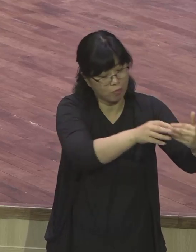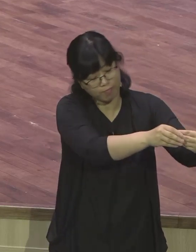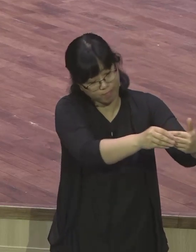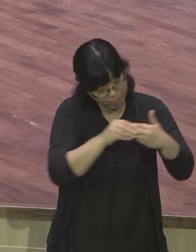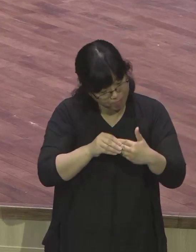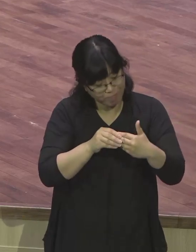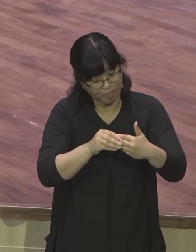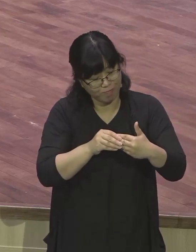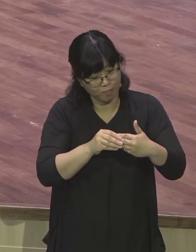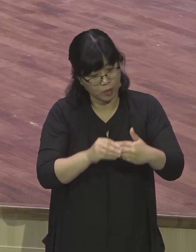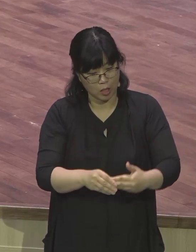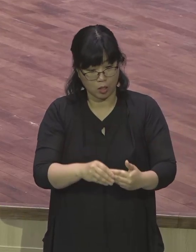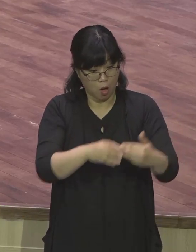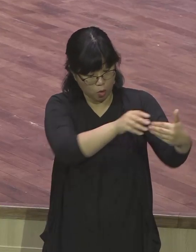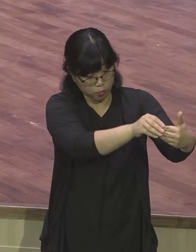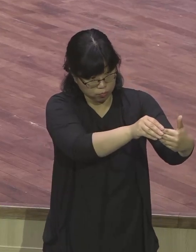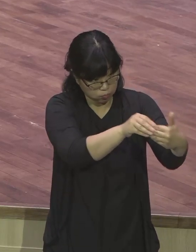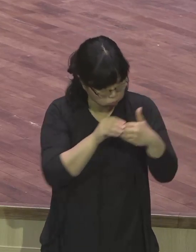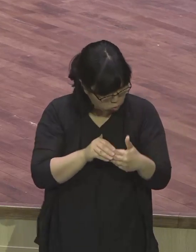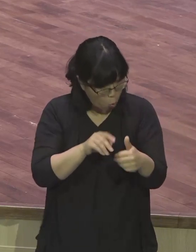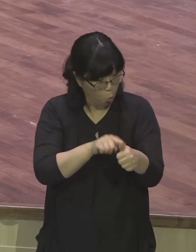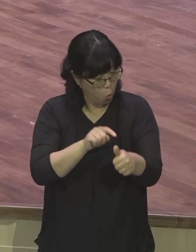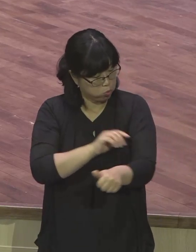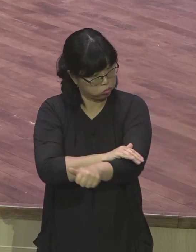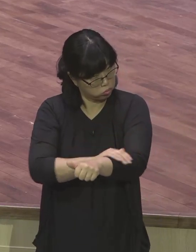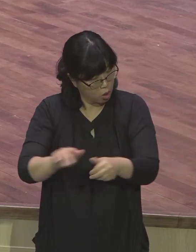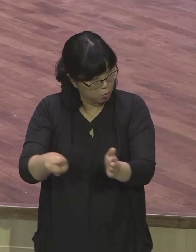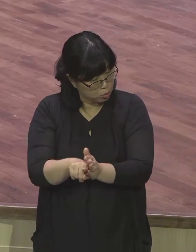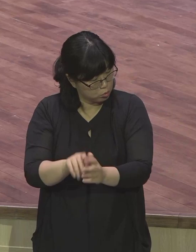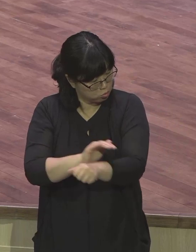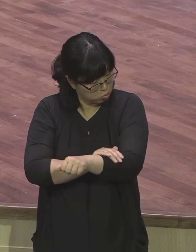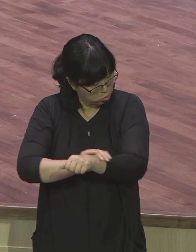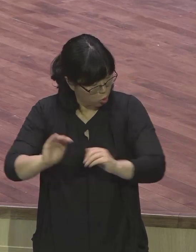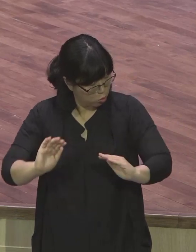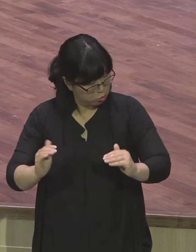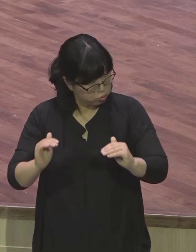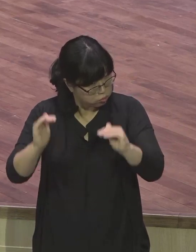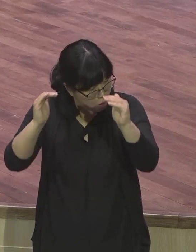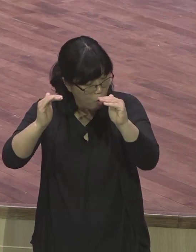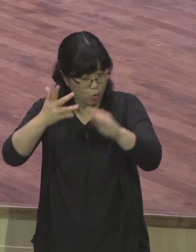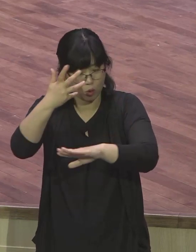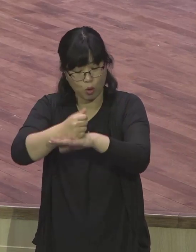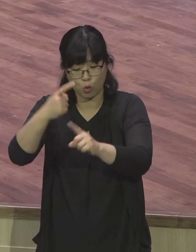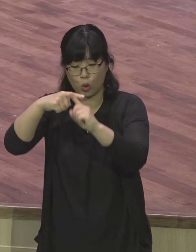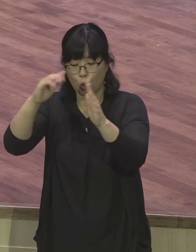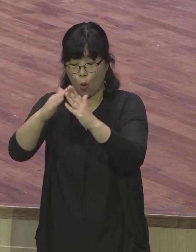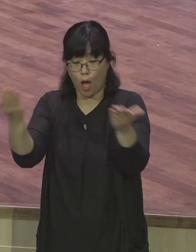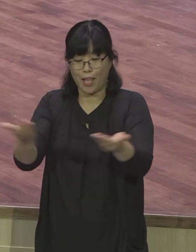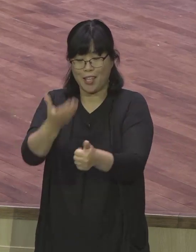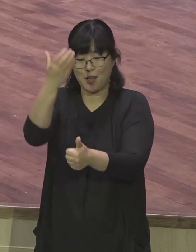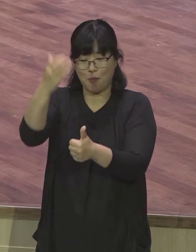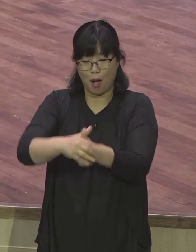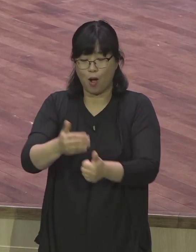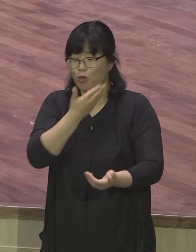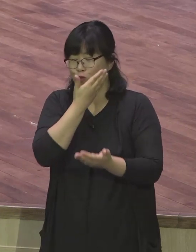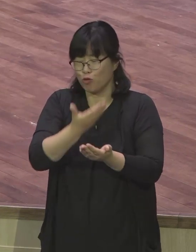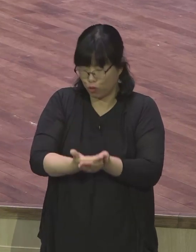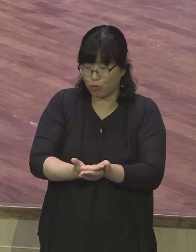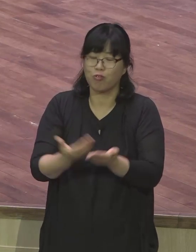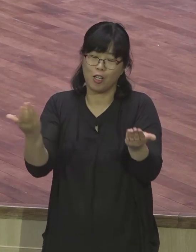안에서 직분을 맡아서 헌신하고 또 현장에서 제자의 응답을 누리고 있는데 제가 봤던